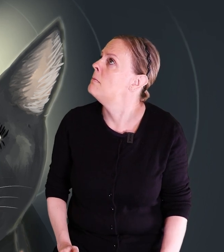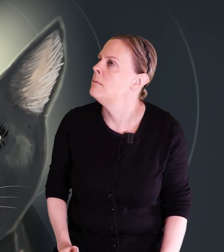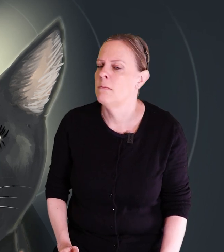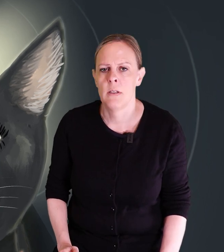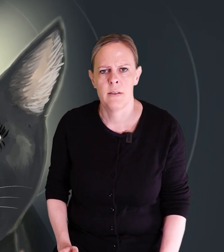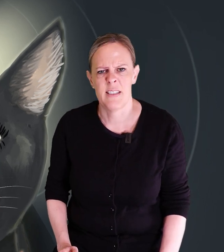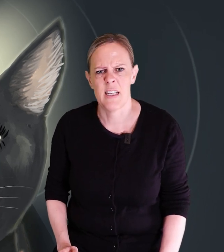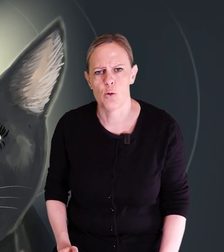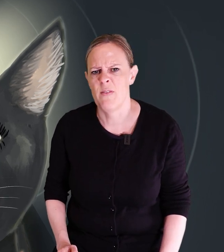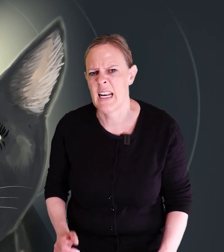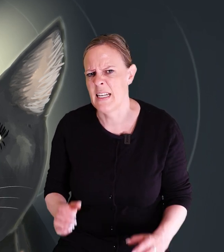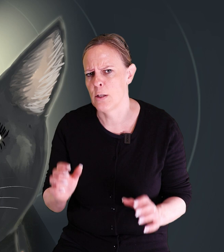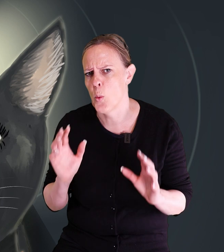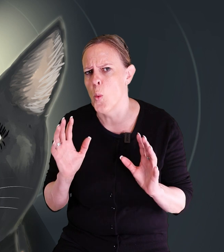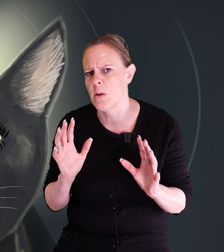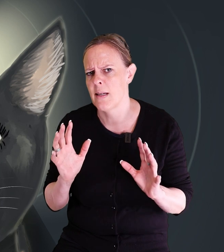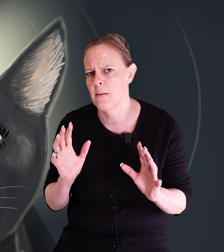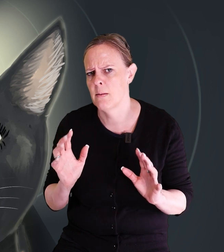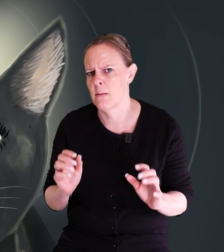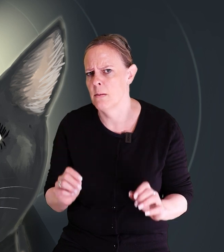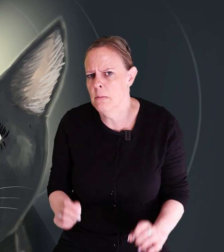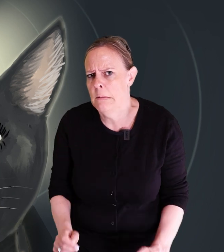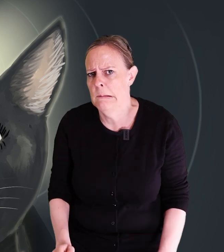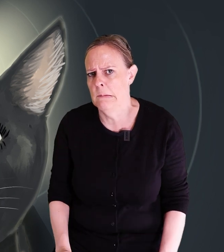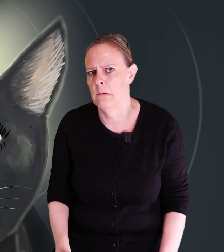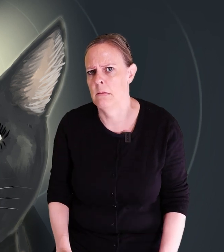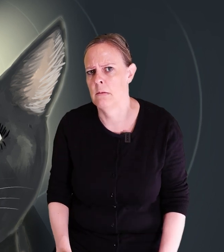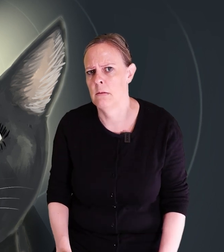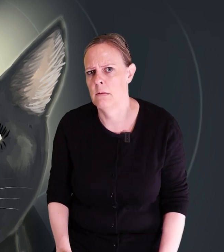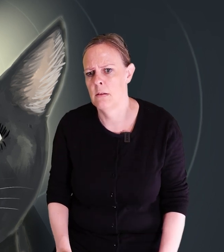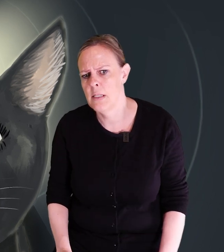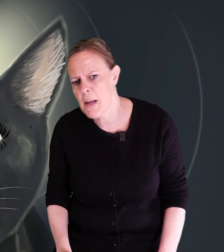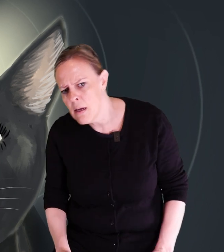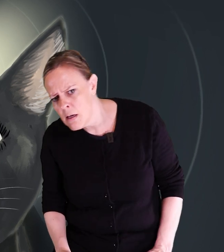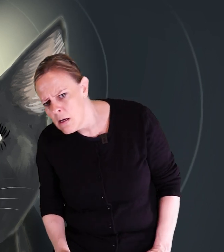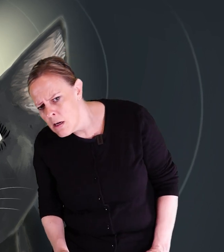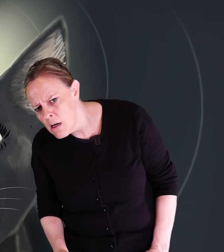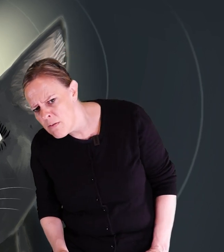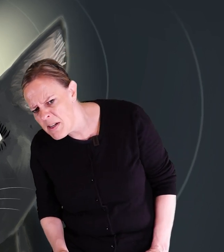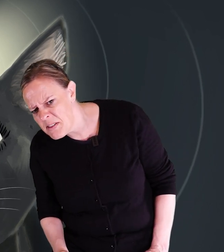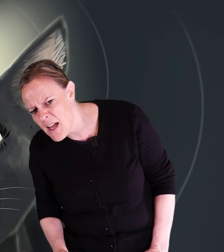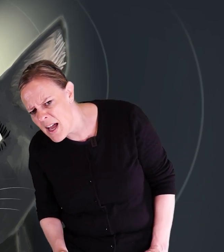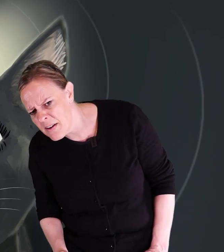Det känns då väldigt otäckt. Nämen, vad är där?